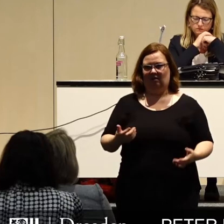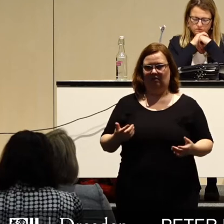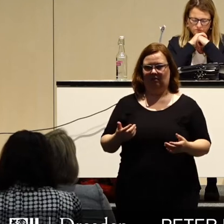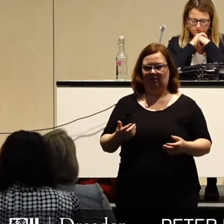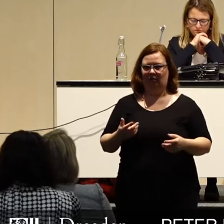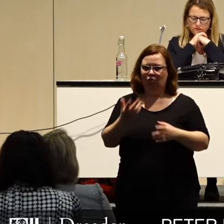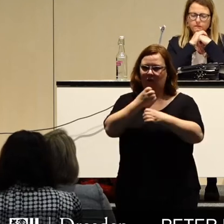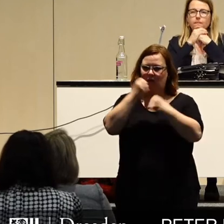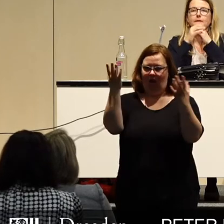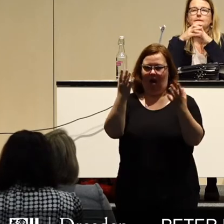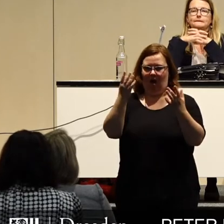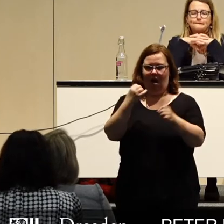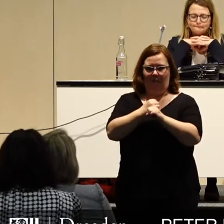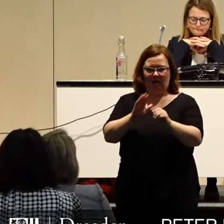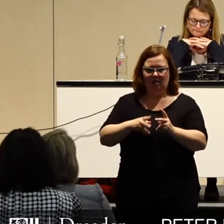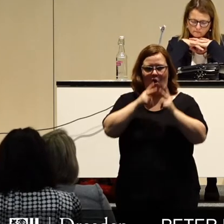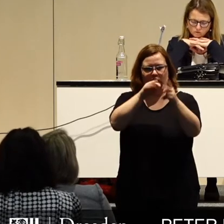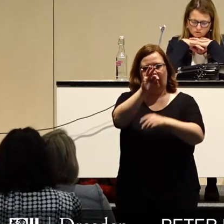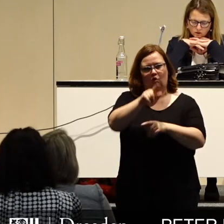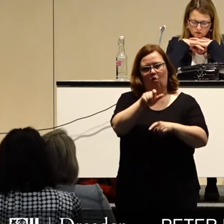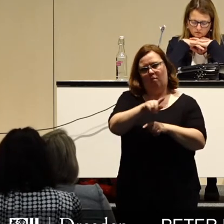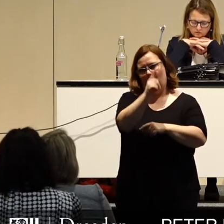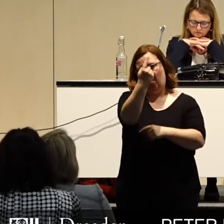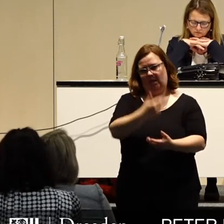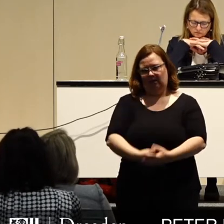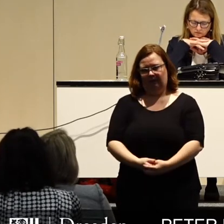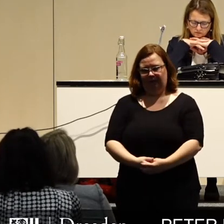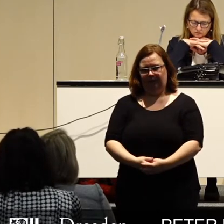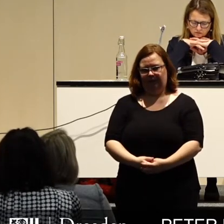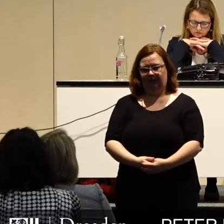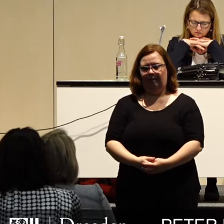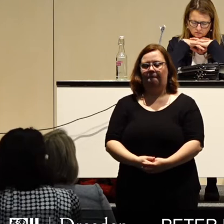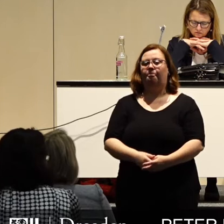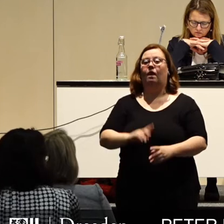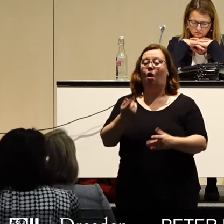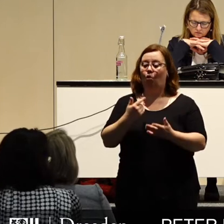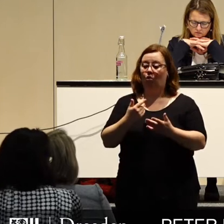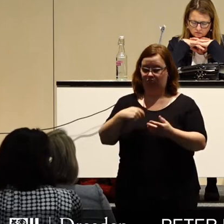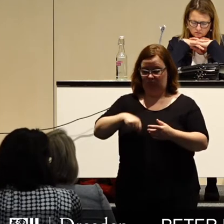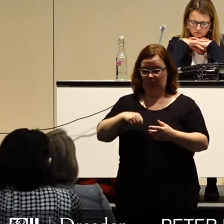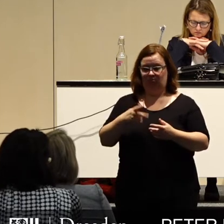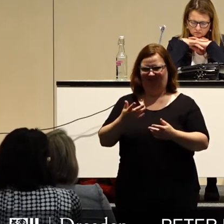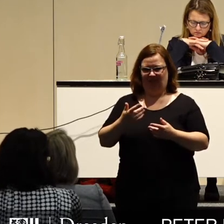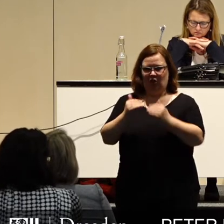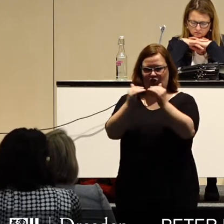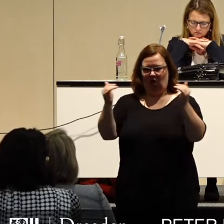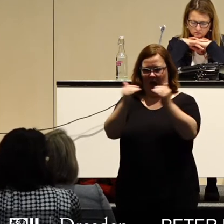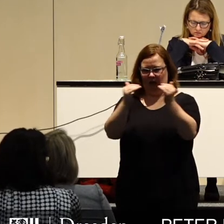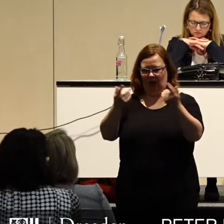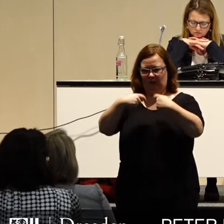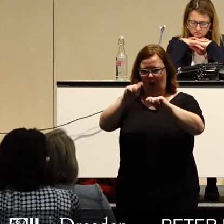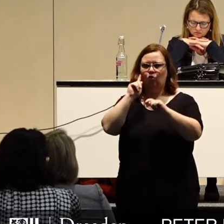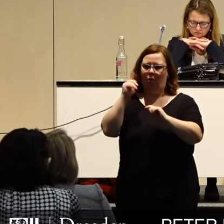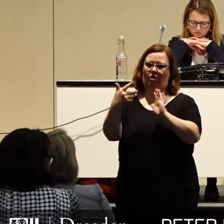Das ist ein klarer Arbeitsauftrag an den Oberbürgermeister. Auch die Standards, mit denen wir bauen, gehören in dieser Zeit auf den